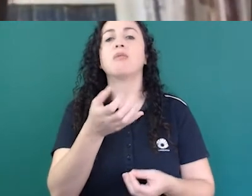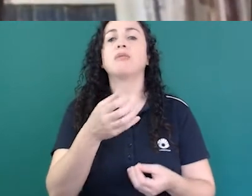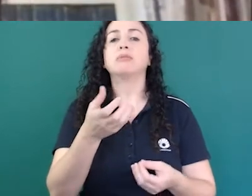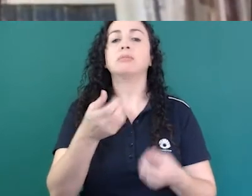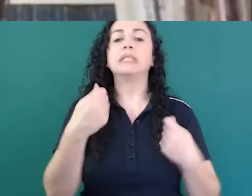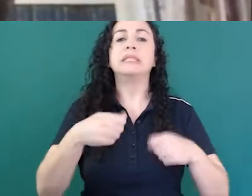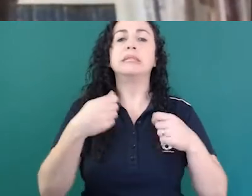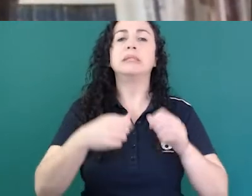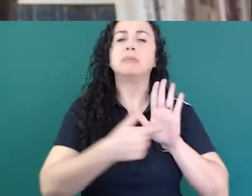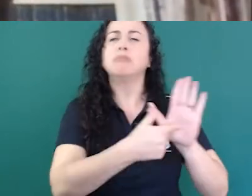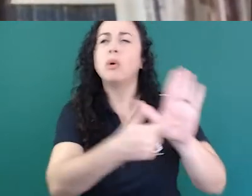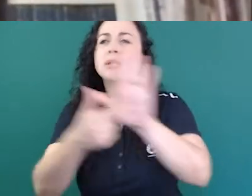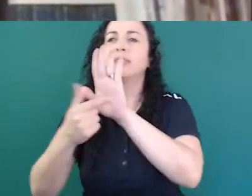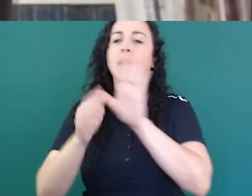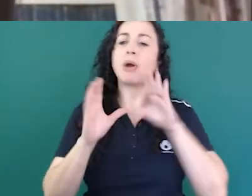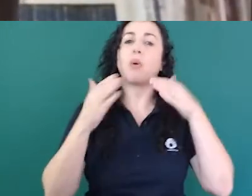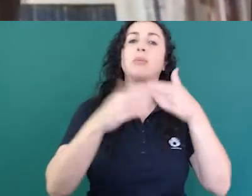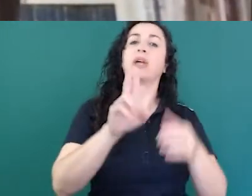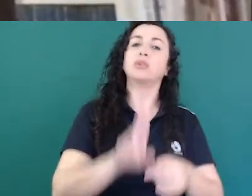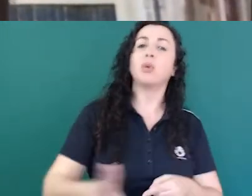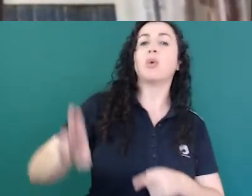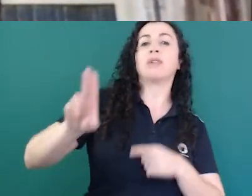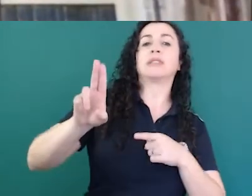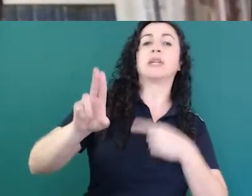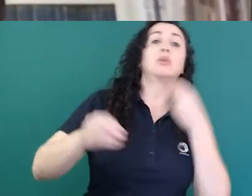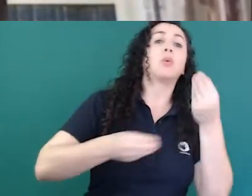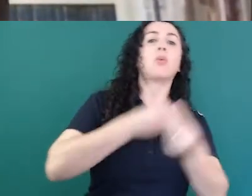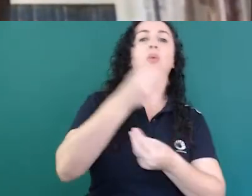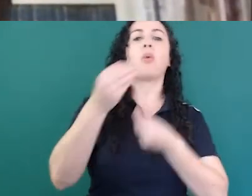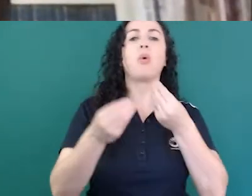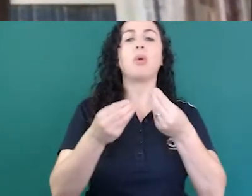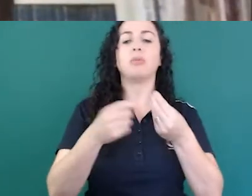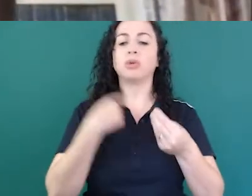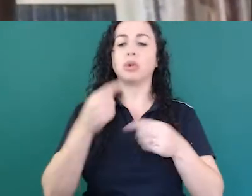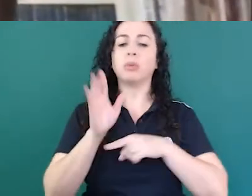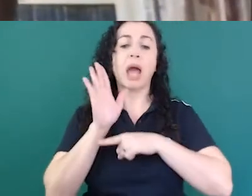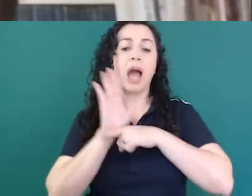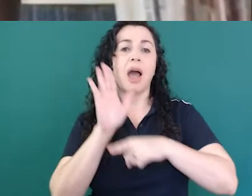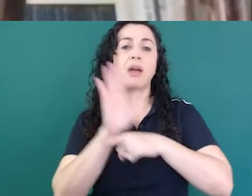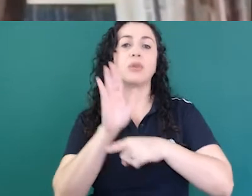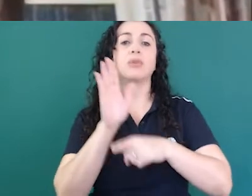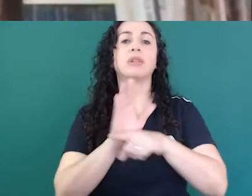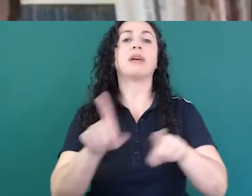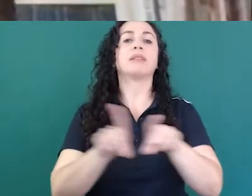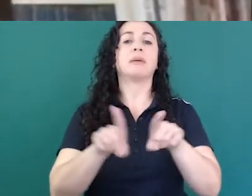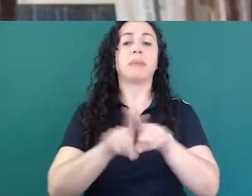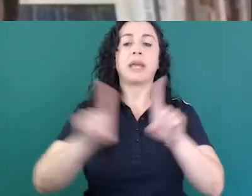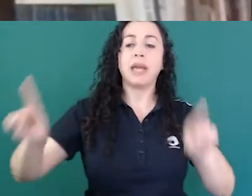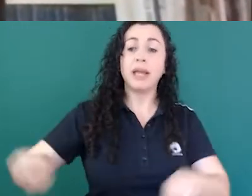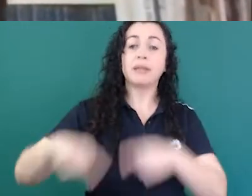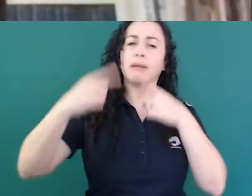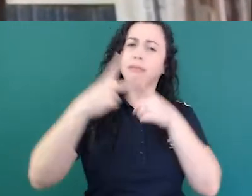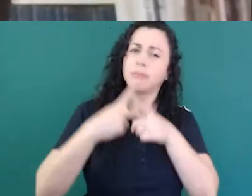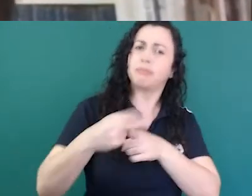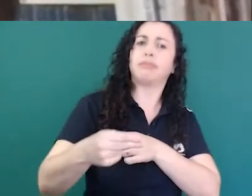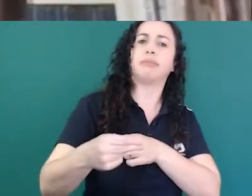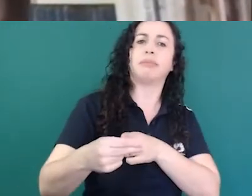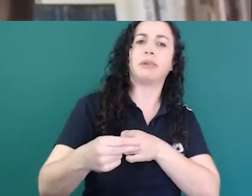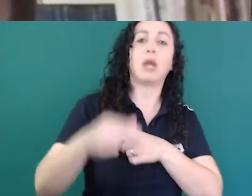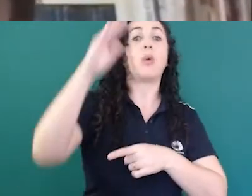como que a gente pode contribuir nesse desafio que eu estou entendendo tanto o desafio tecnológico que o